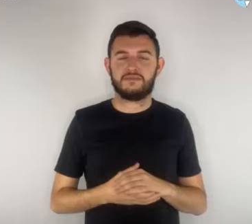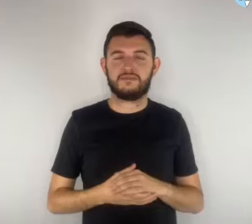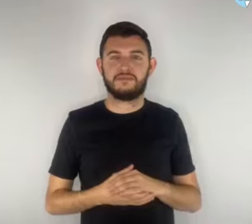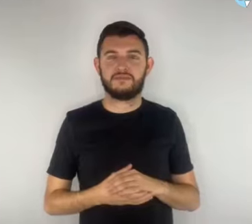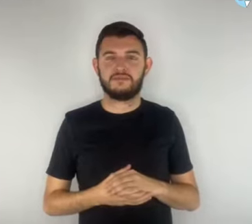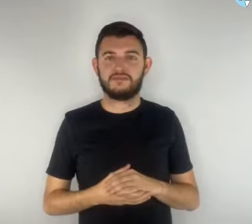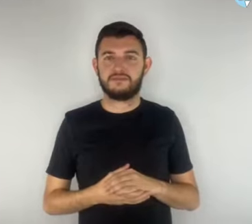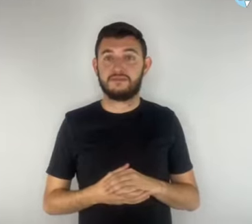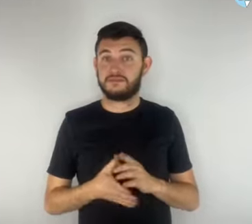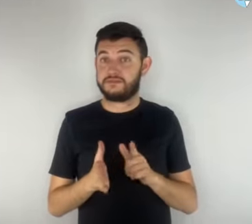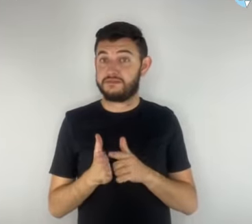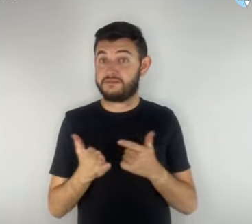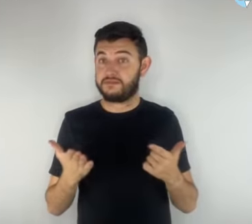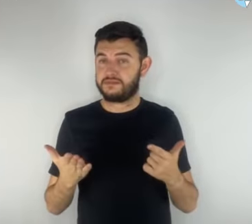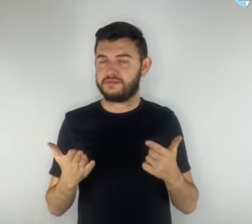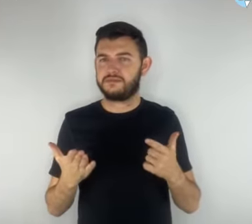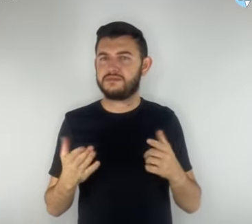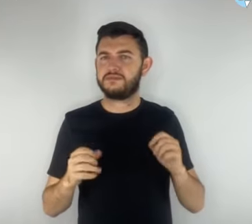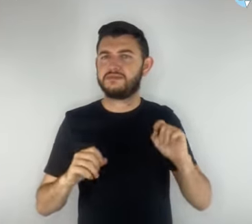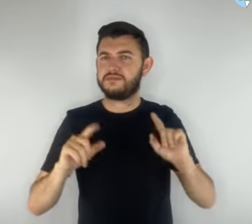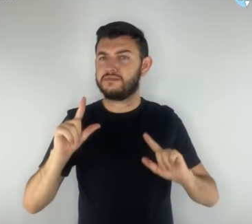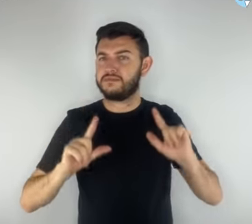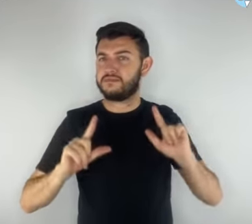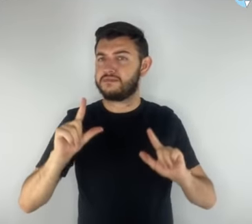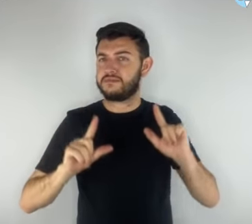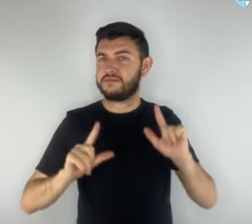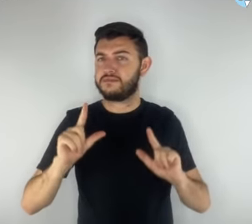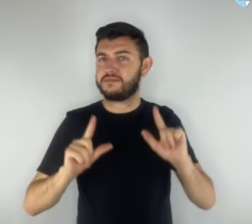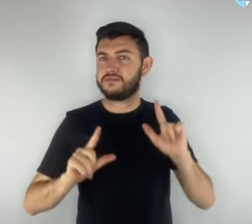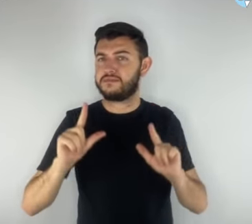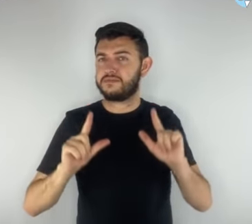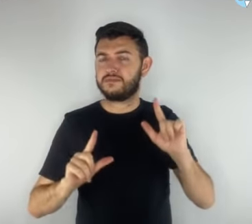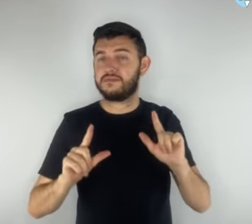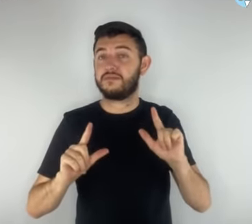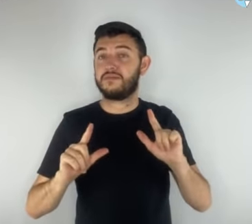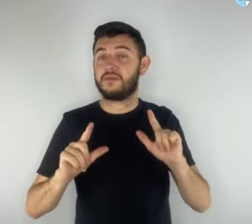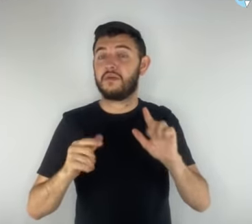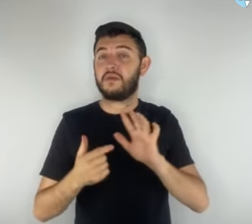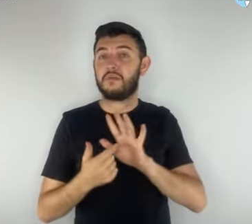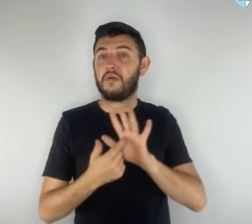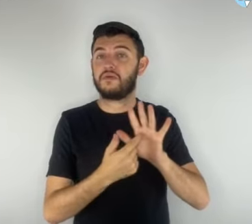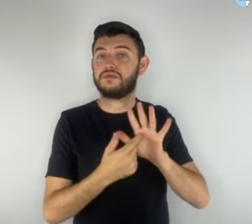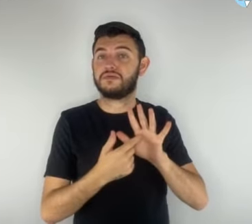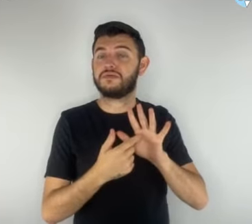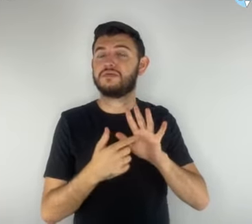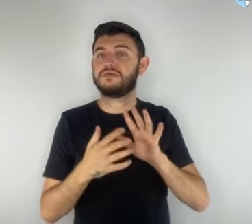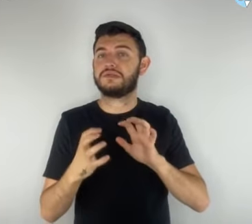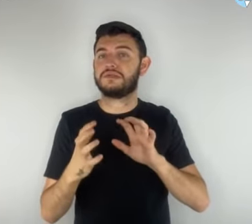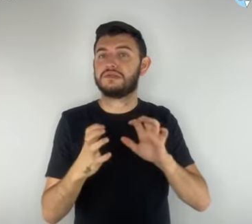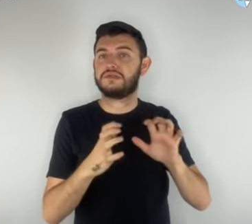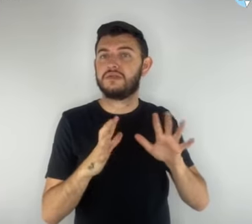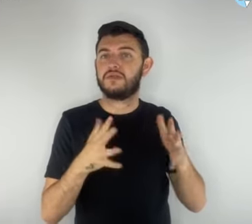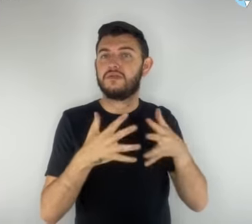Imprensa noticia confusões causadas por novo ensino médio. Matéria do portal